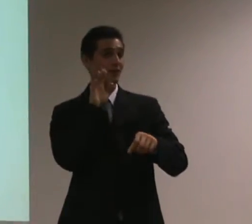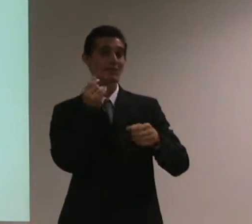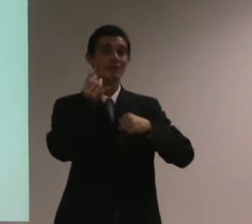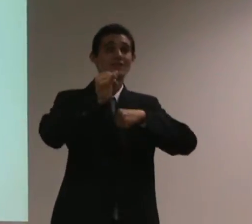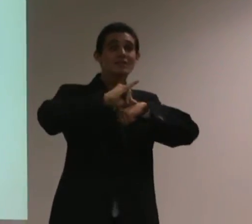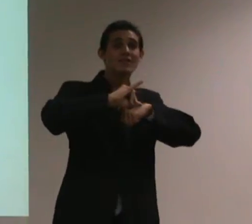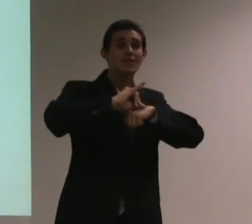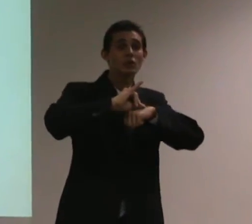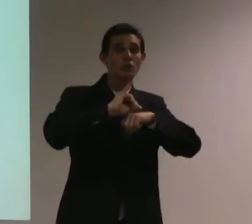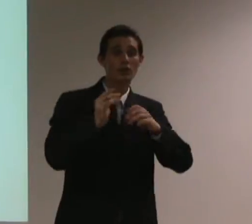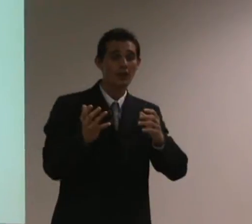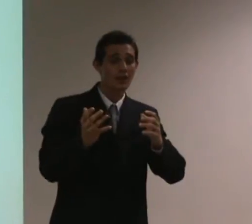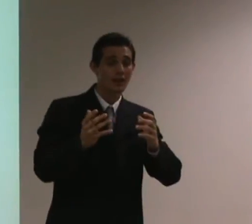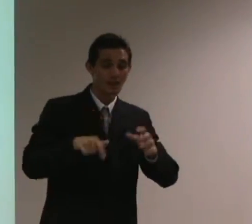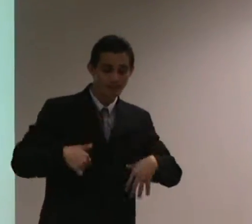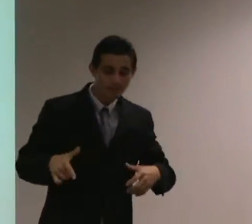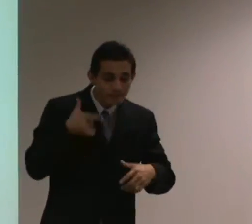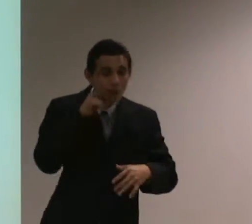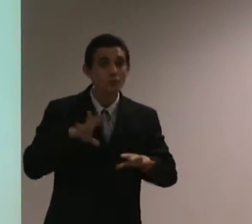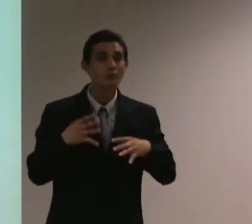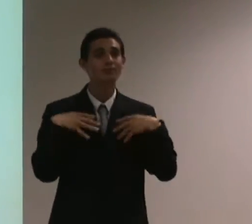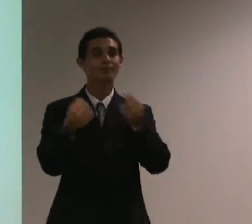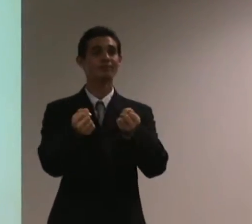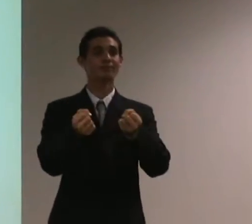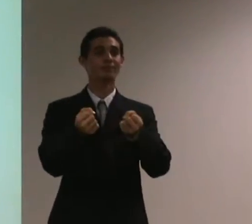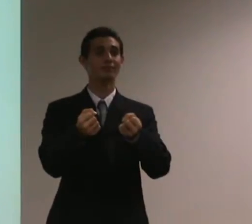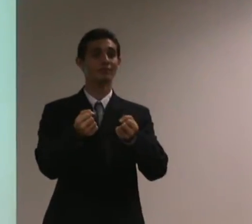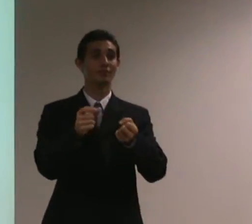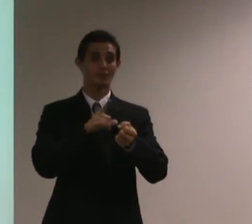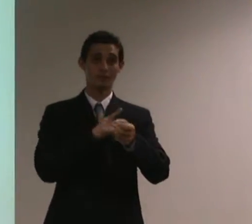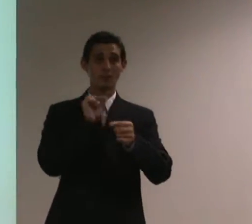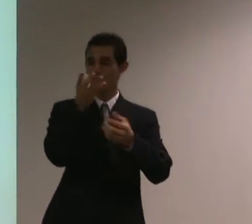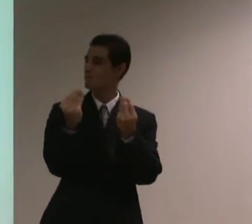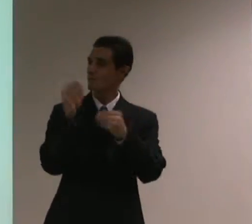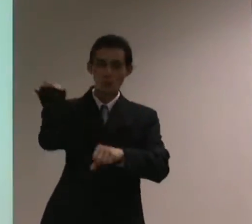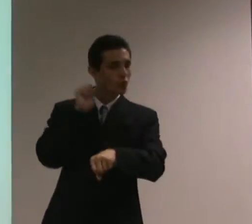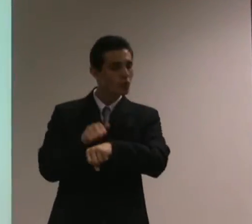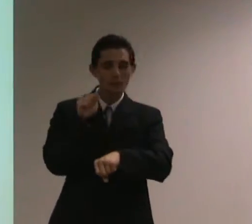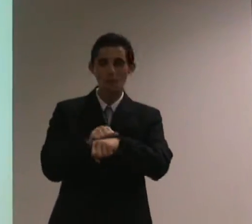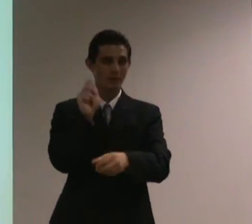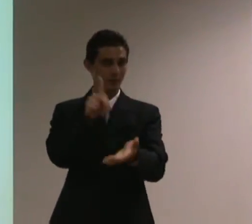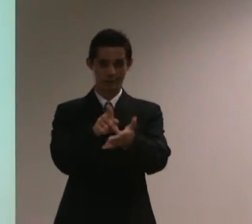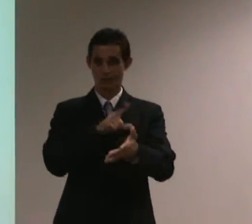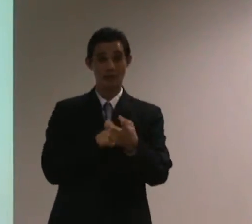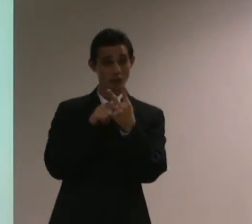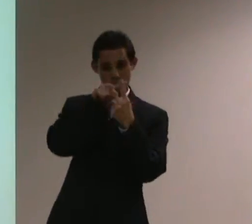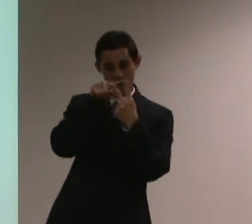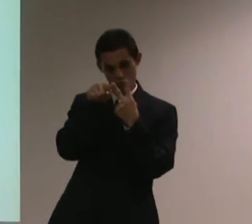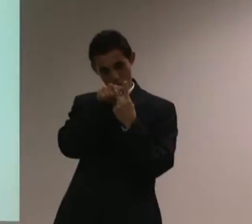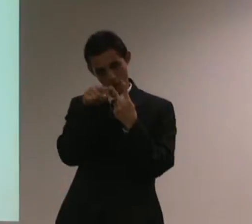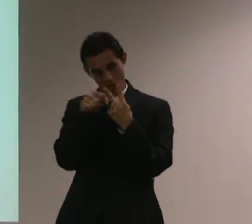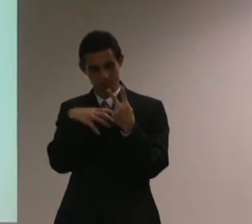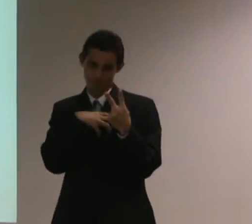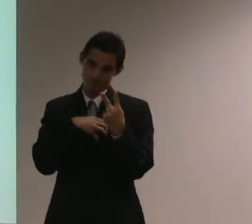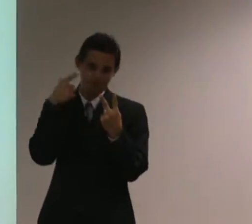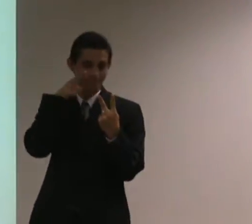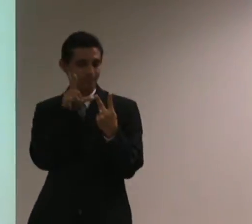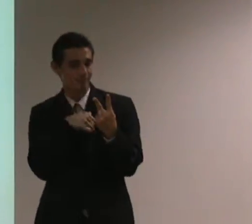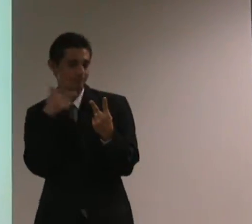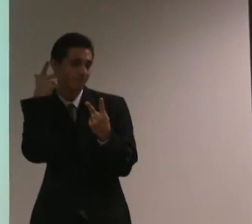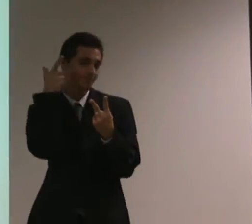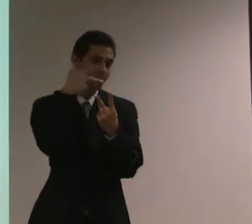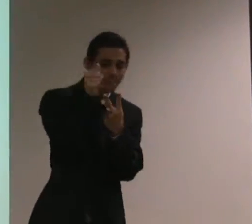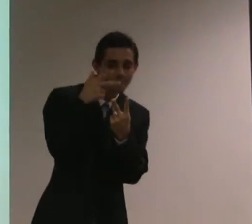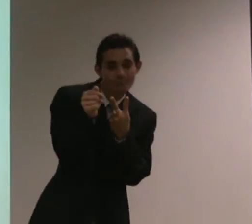época. Muito pobre, só tinha duas formas dessa pessoa conseguir a cadeira de rodas que precisa,